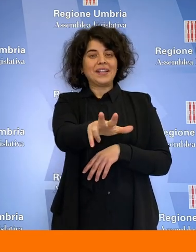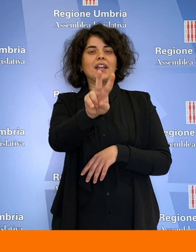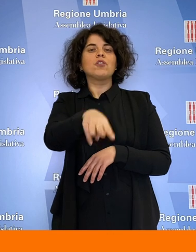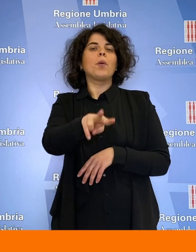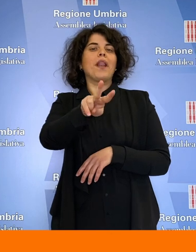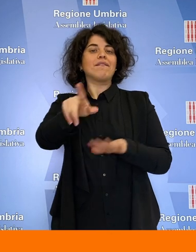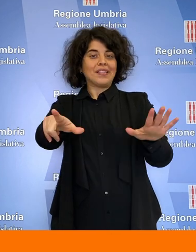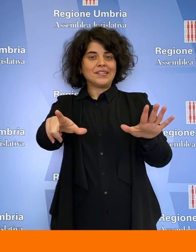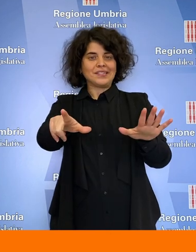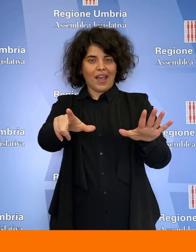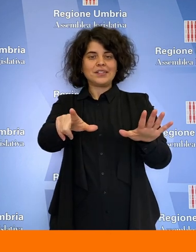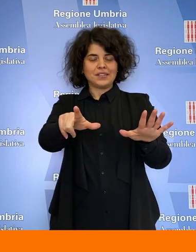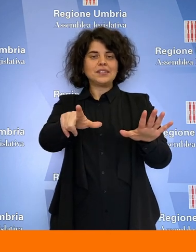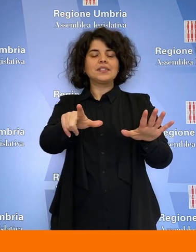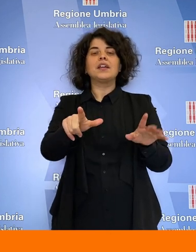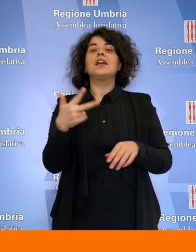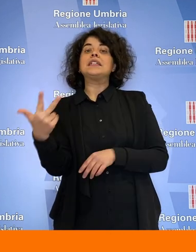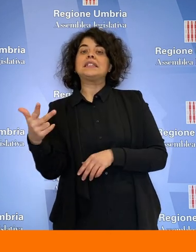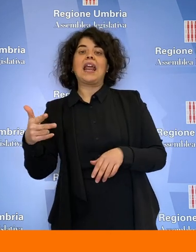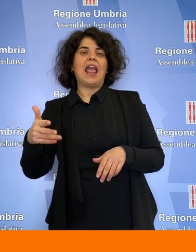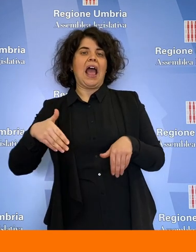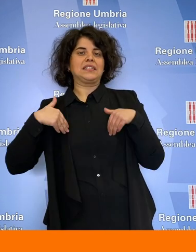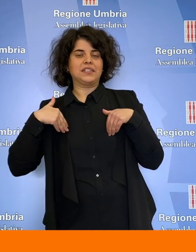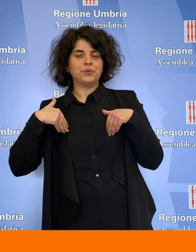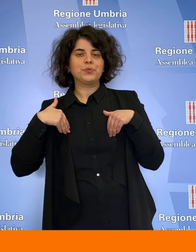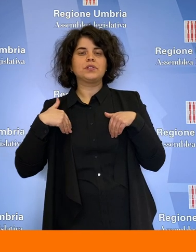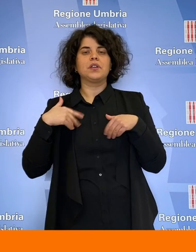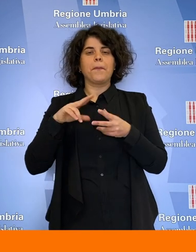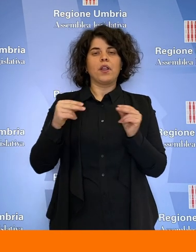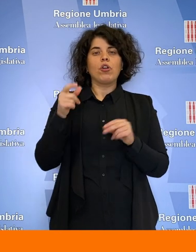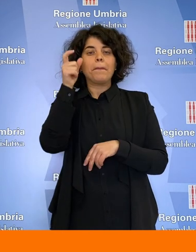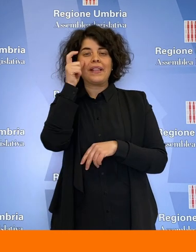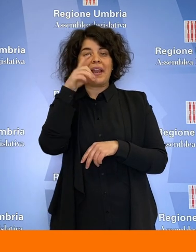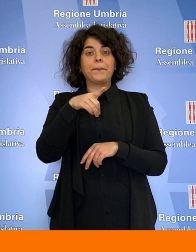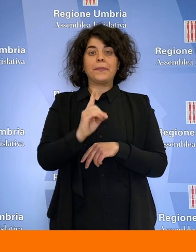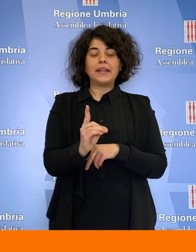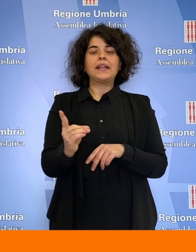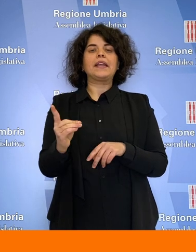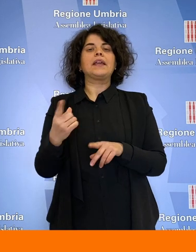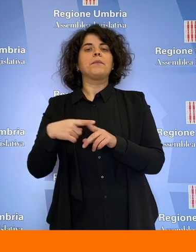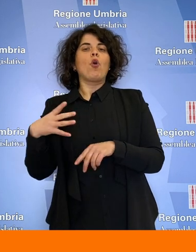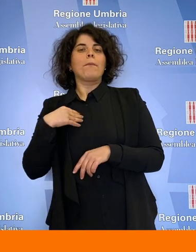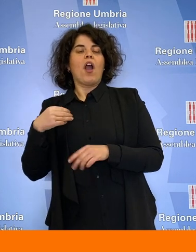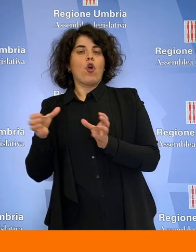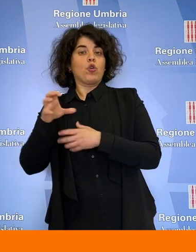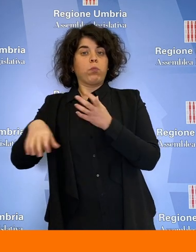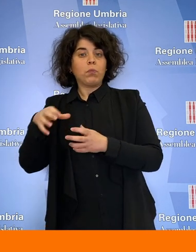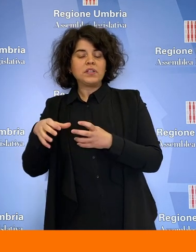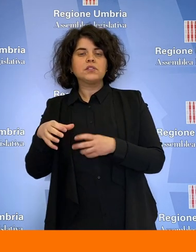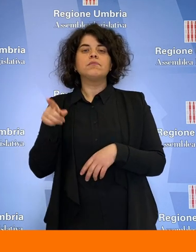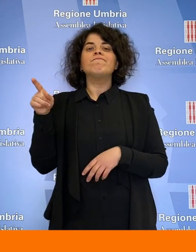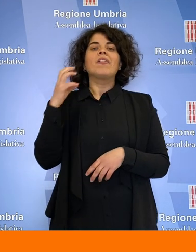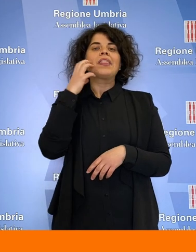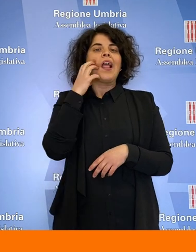atto predisposto dalla Giunta regionale. Tre sono stati gli astenuti, Meloni e Bettarelli del PD, Bianconi del gruppo Misto, mentre De Luca,